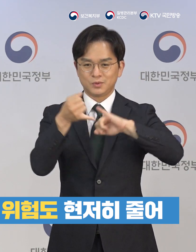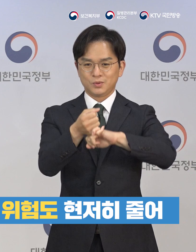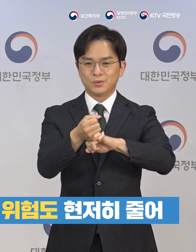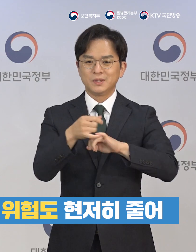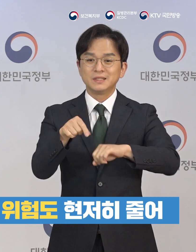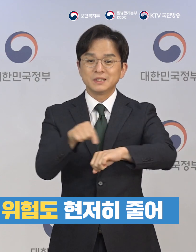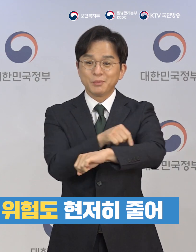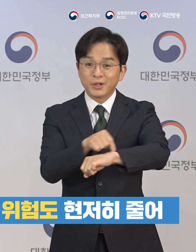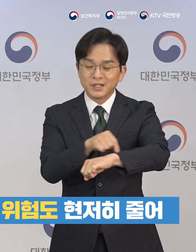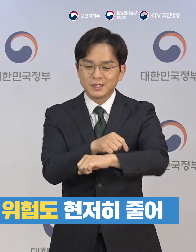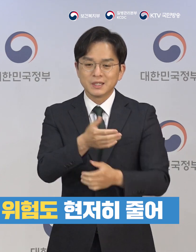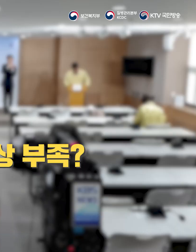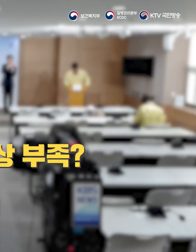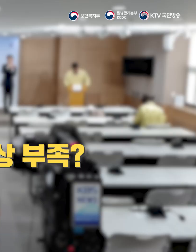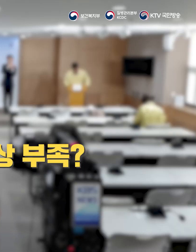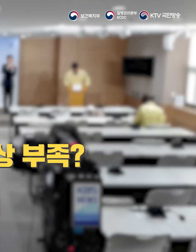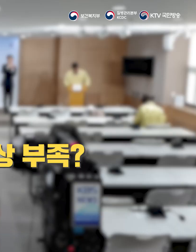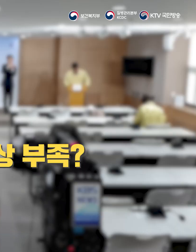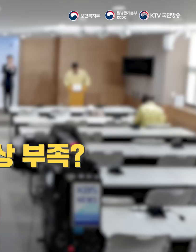착용해 주시기 바랍니다.